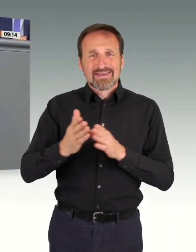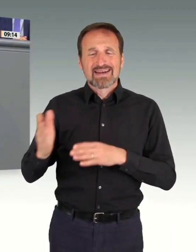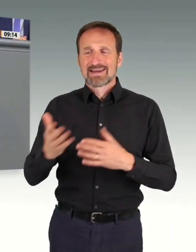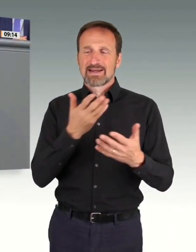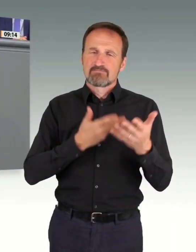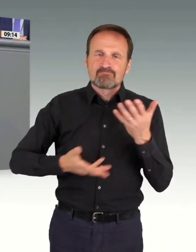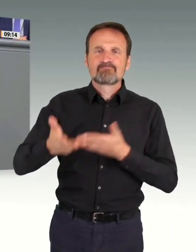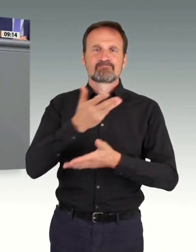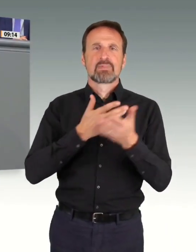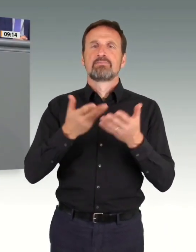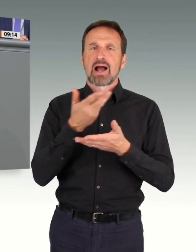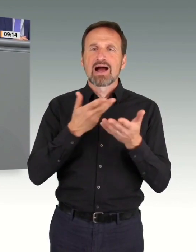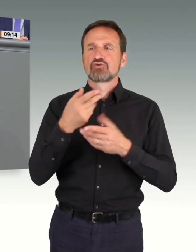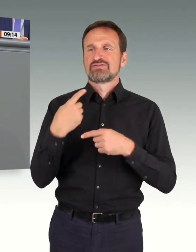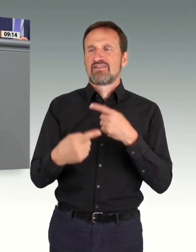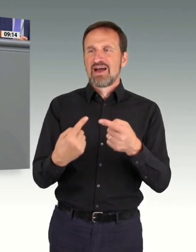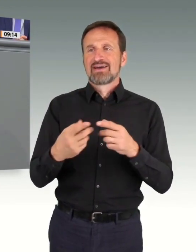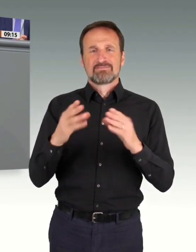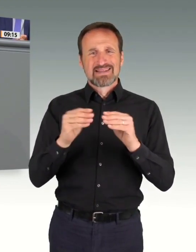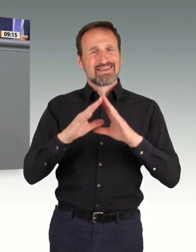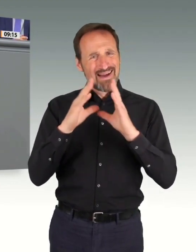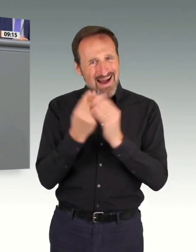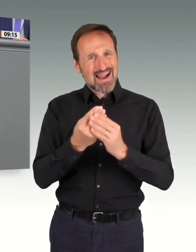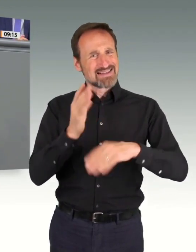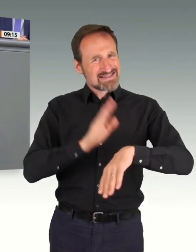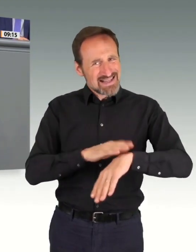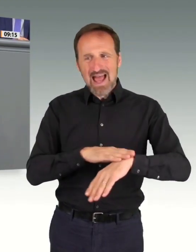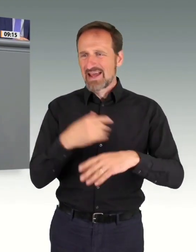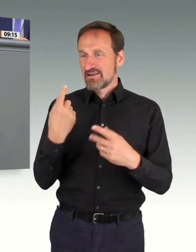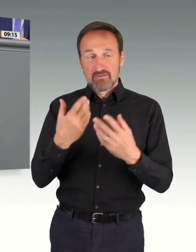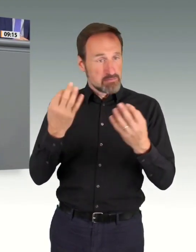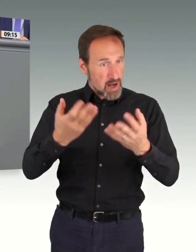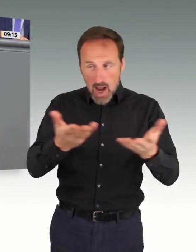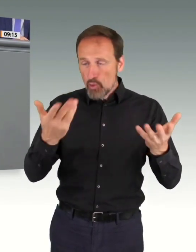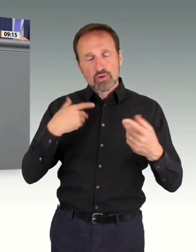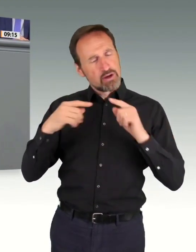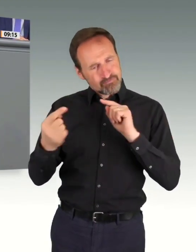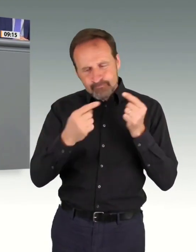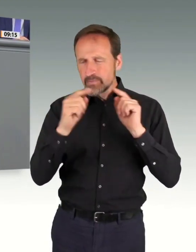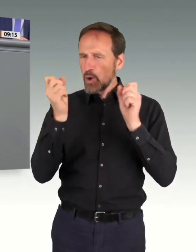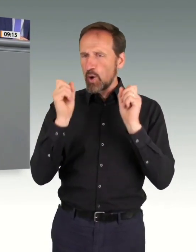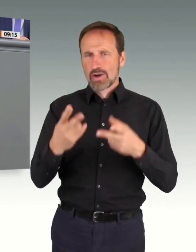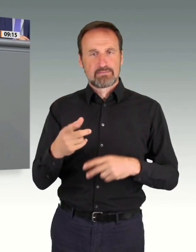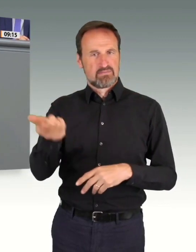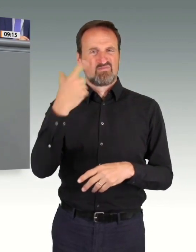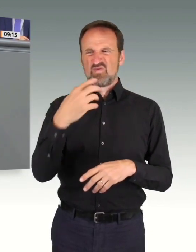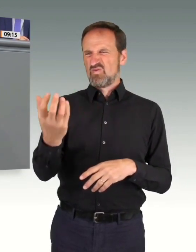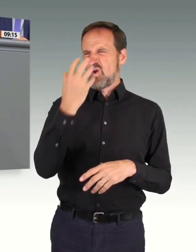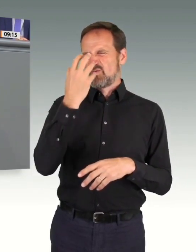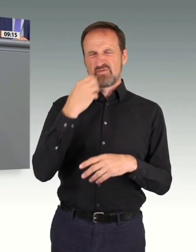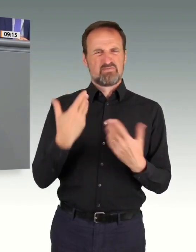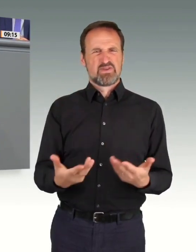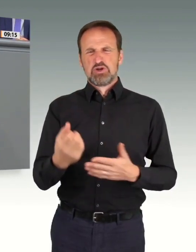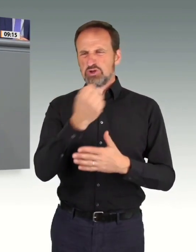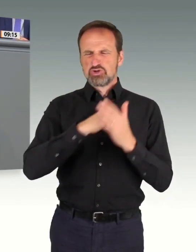aller Zeit, die es dafür braucht. Uns hier Schnellschusspolitik vorzuwerfen, uns hier vorzuwerfen, wir würden irgendetwas verkorksen,